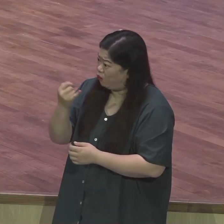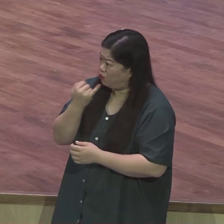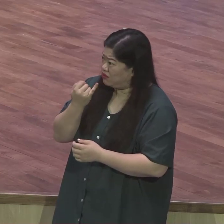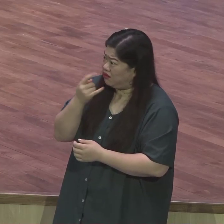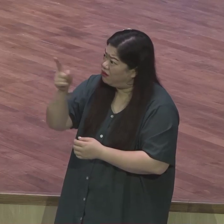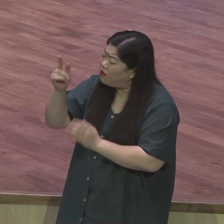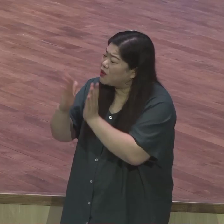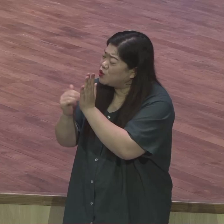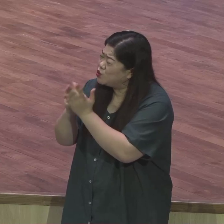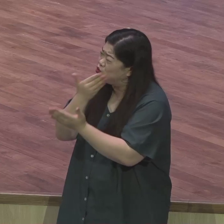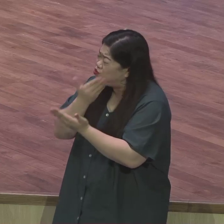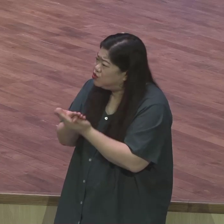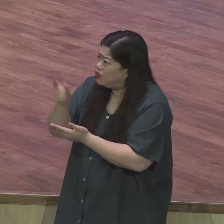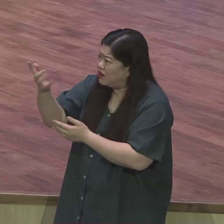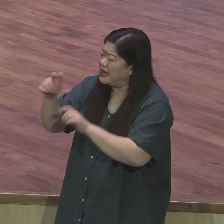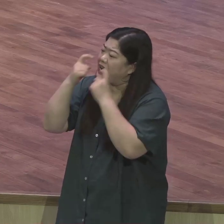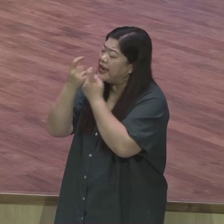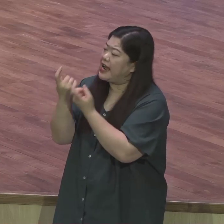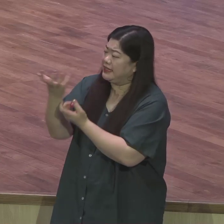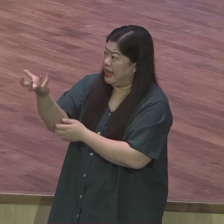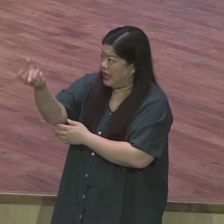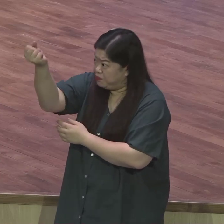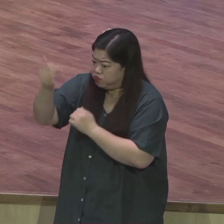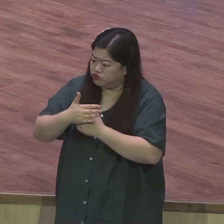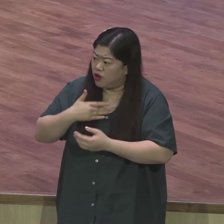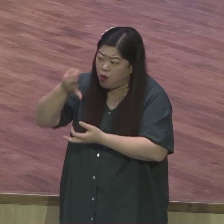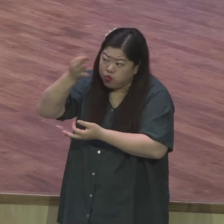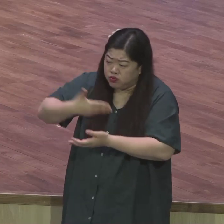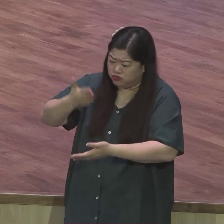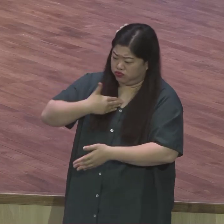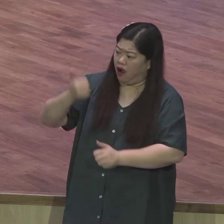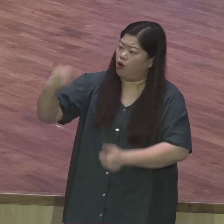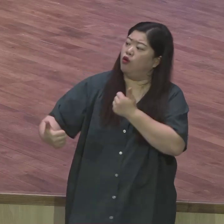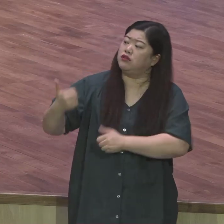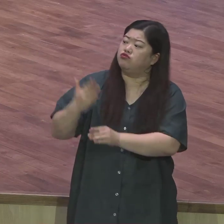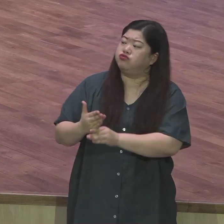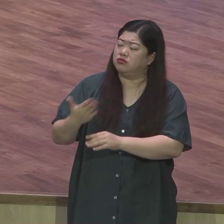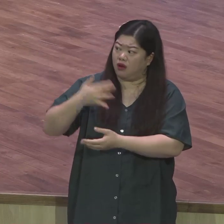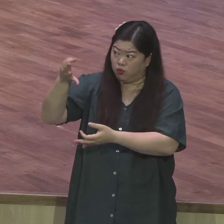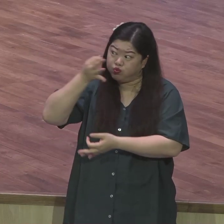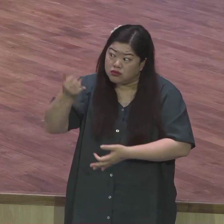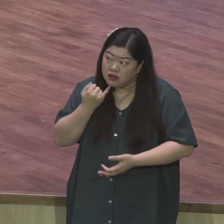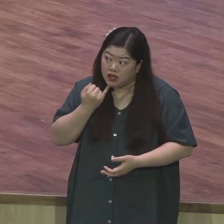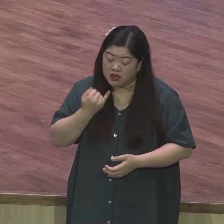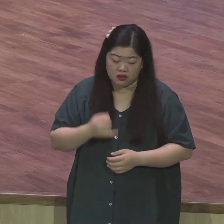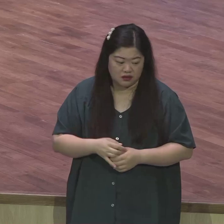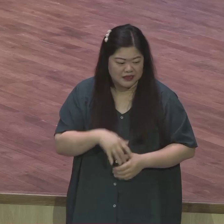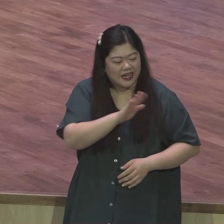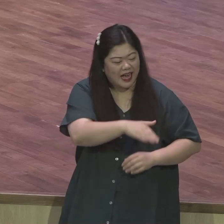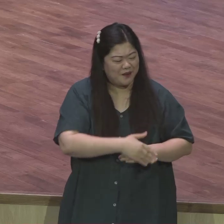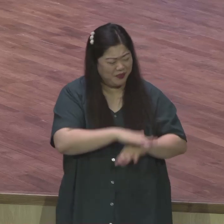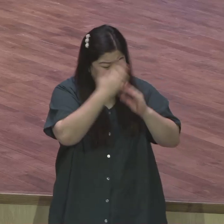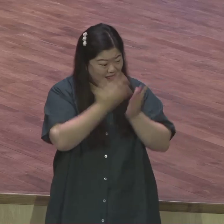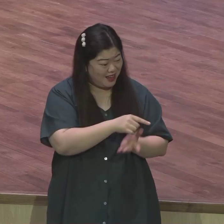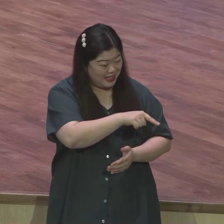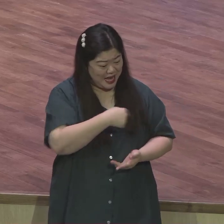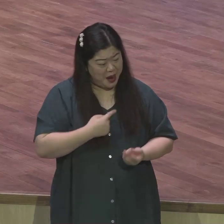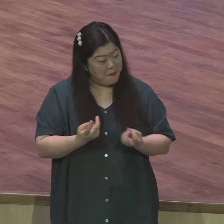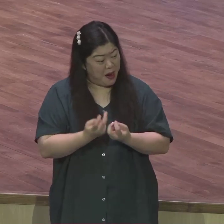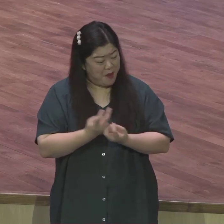디즈니 월드 회장이 이렇게 말했습니다 다른 것은 다 카피가 가능하나 우리의